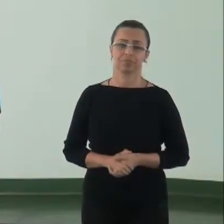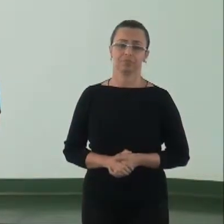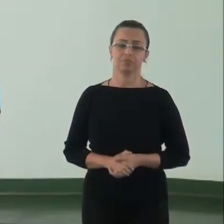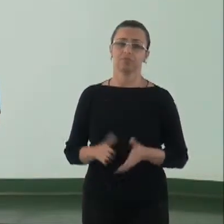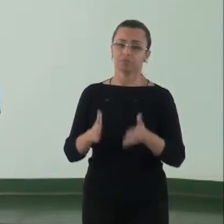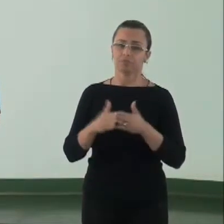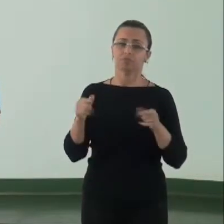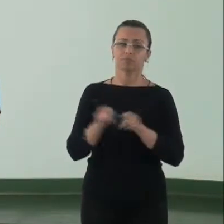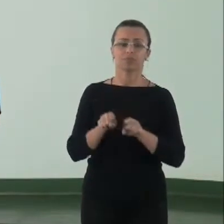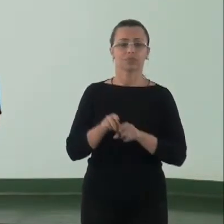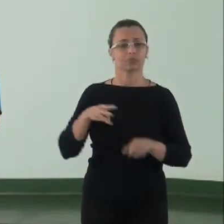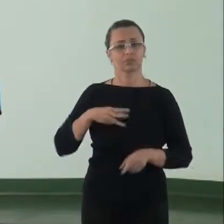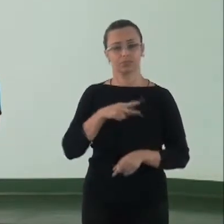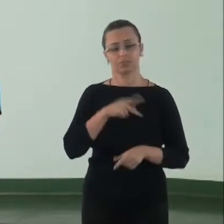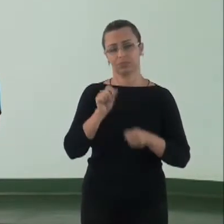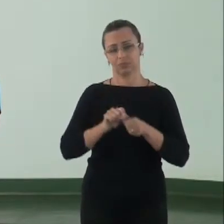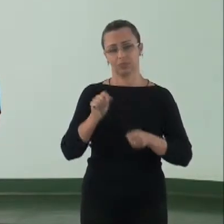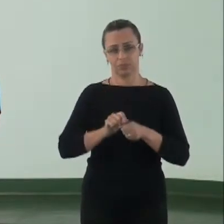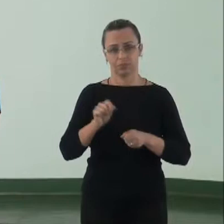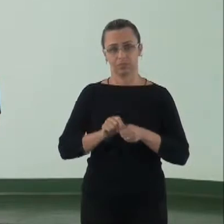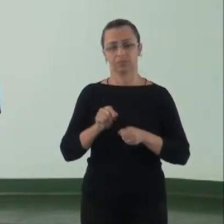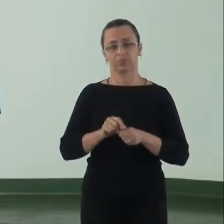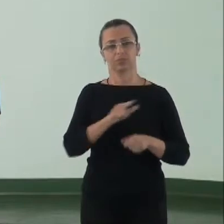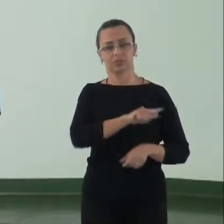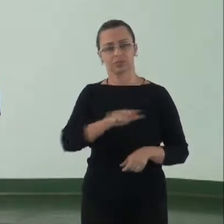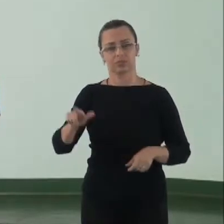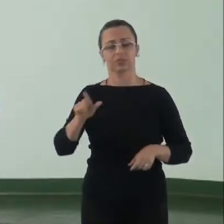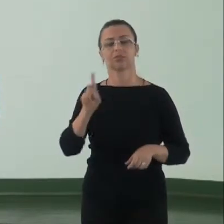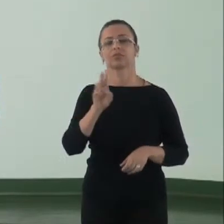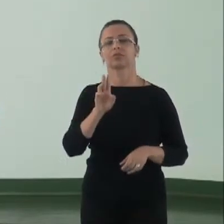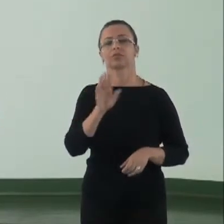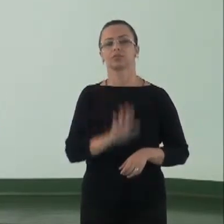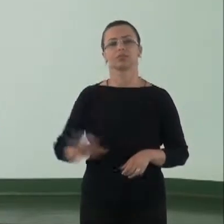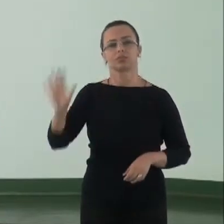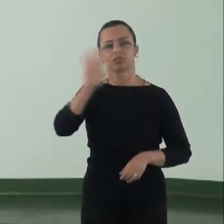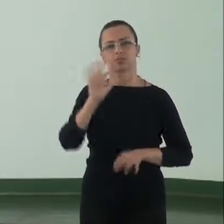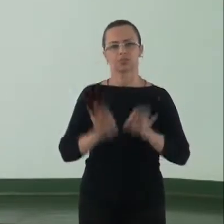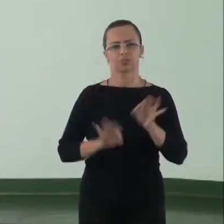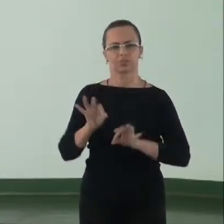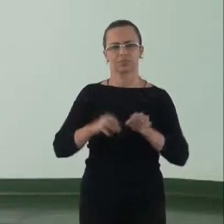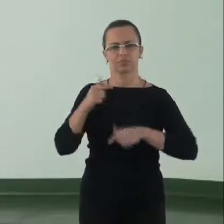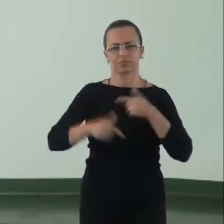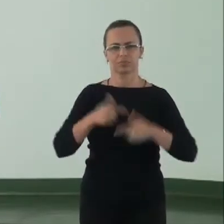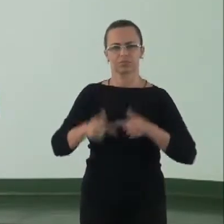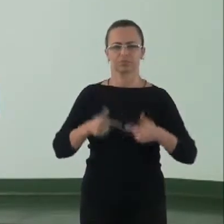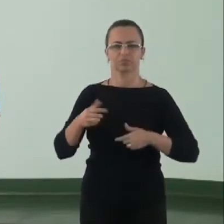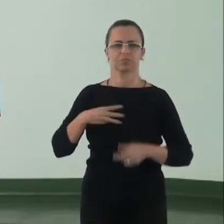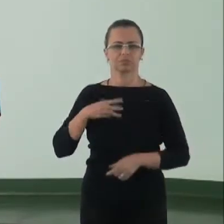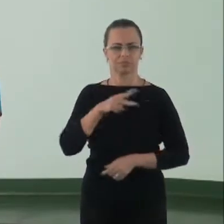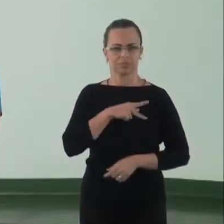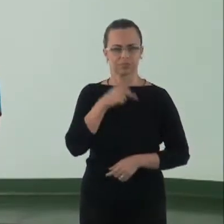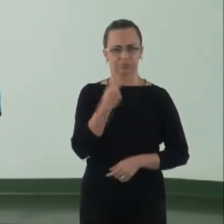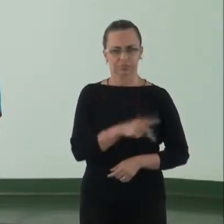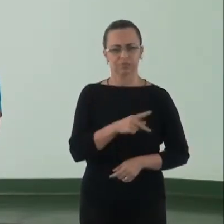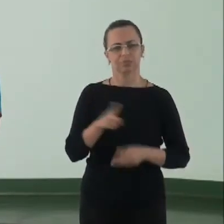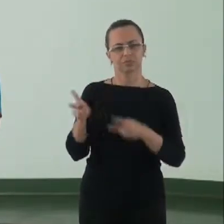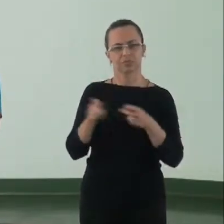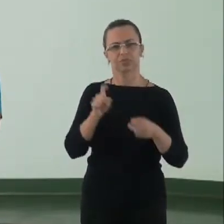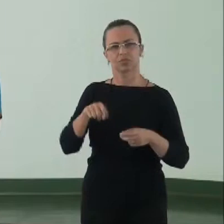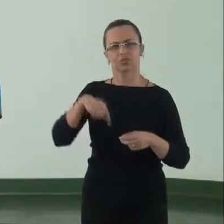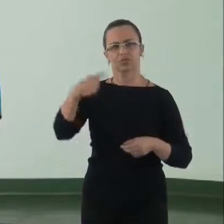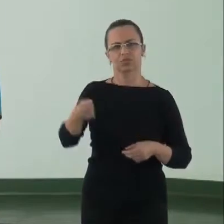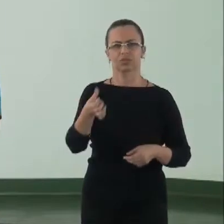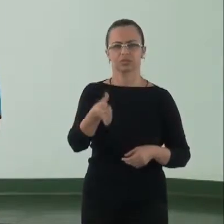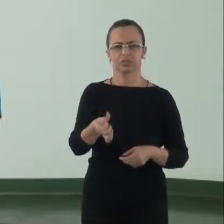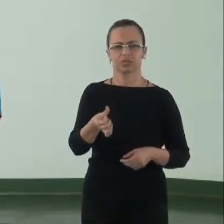Solicita também que o Ministério Público realize a Semana Nacional prevista no Plano Nacional de Atuação do Ministério Público, prevista, no caso,